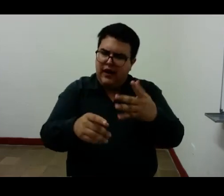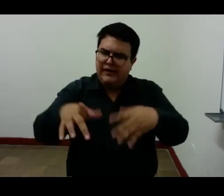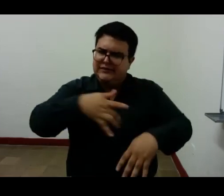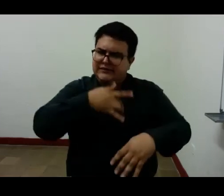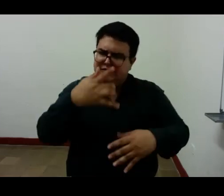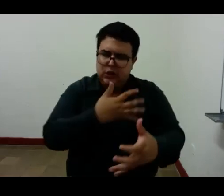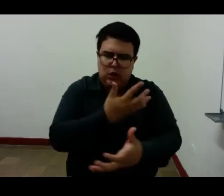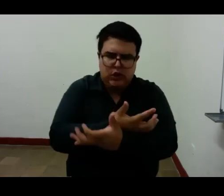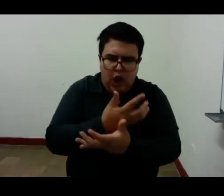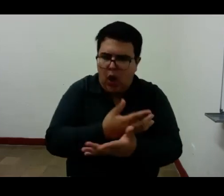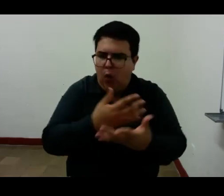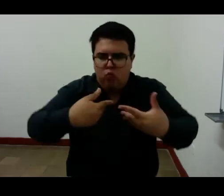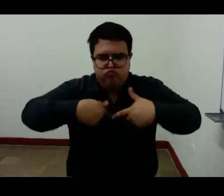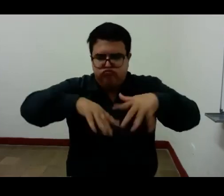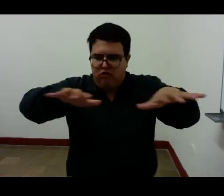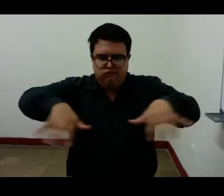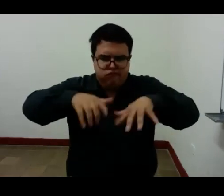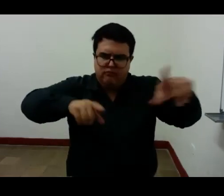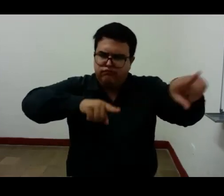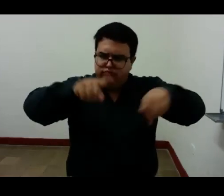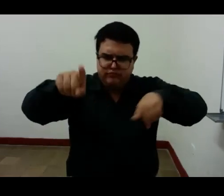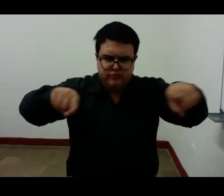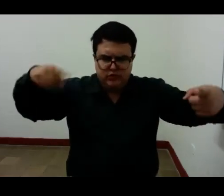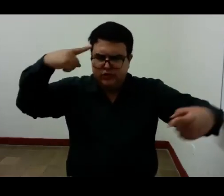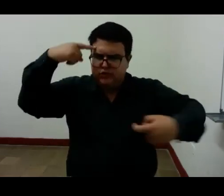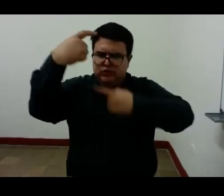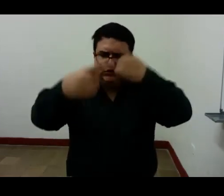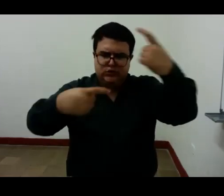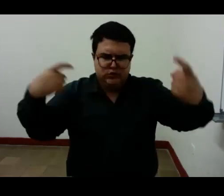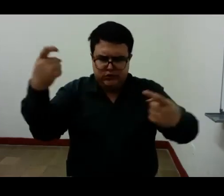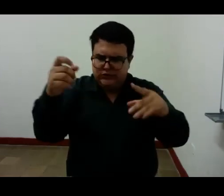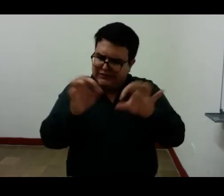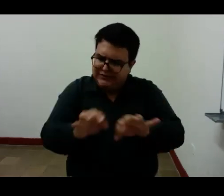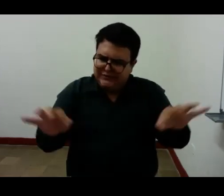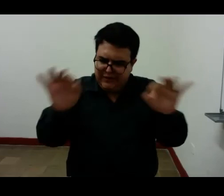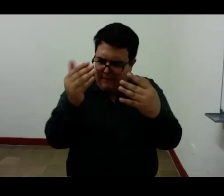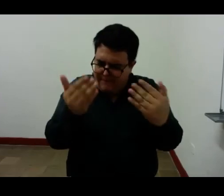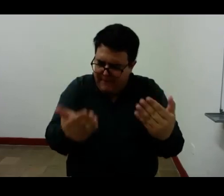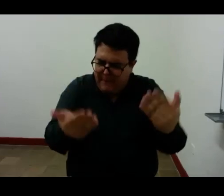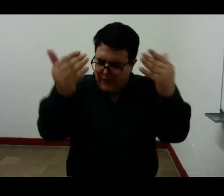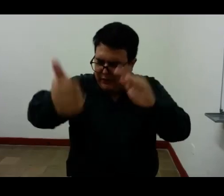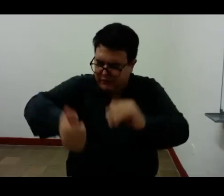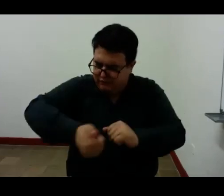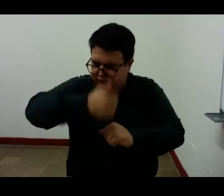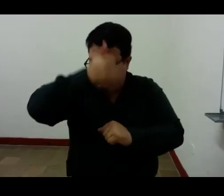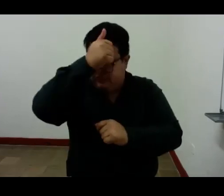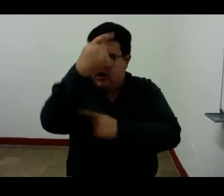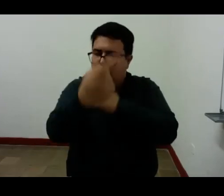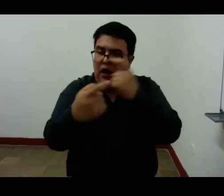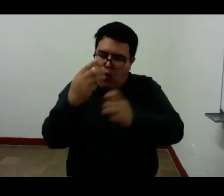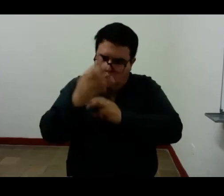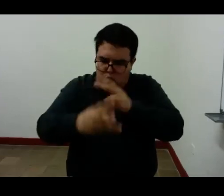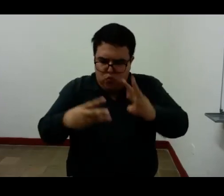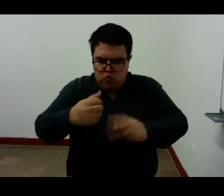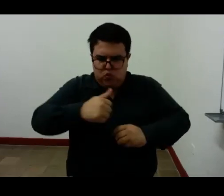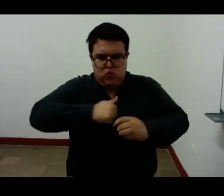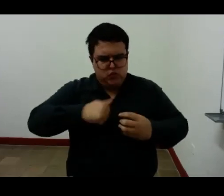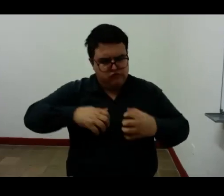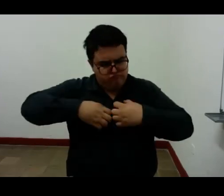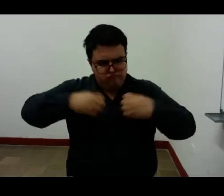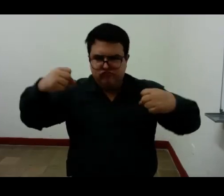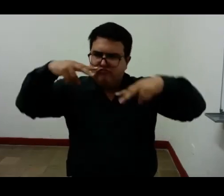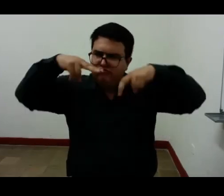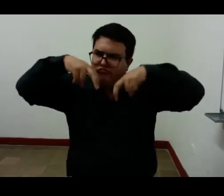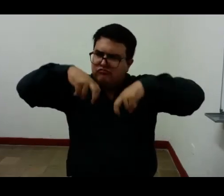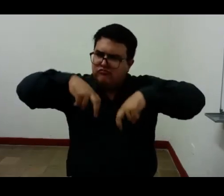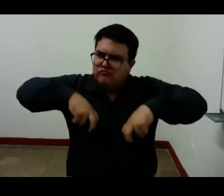objetiva procura antes de conocer perfectamente su mundo y su personalidad